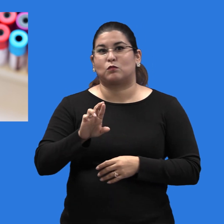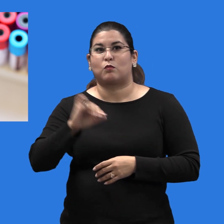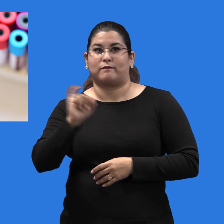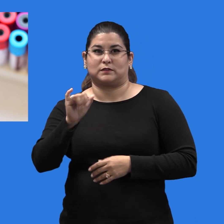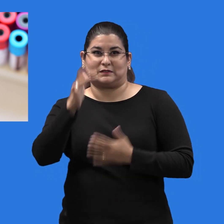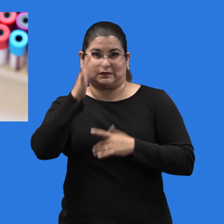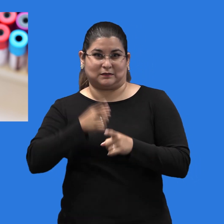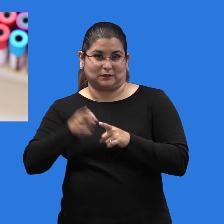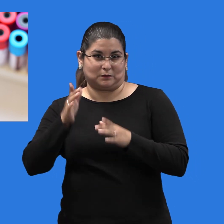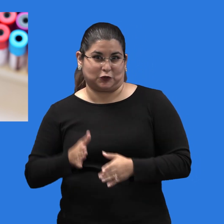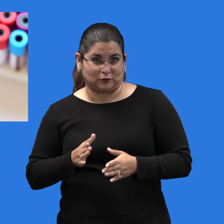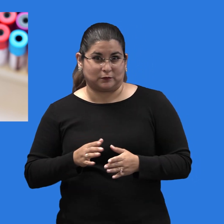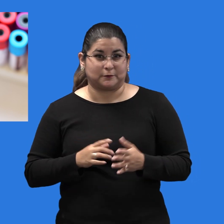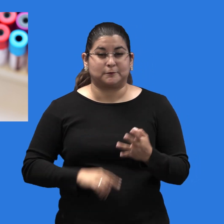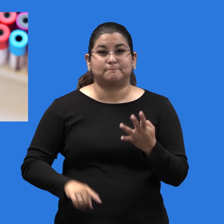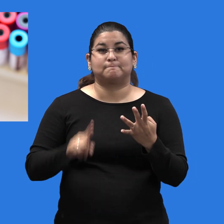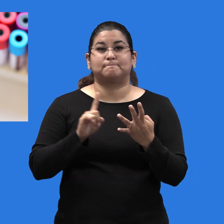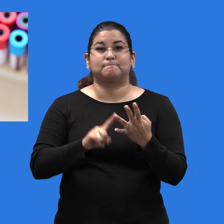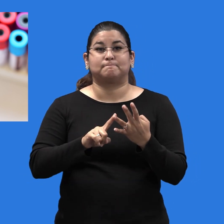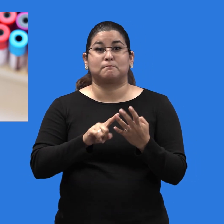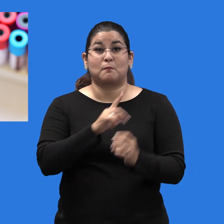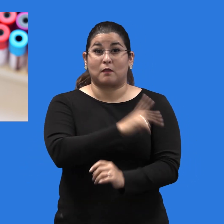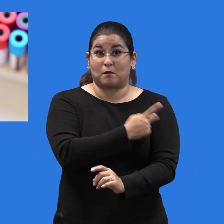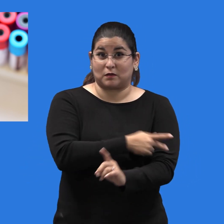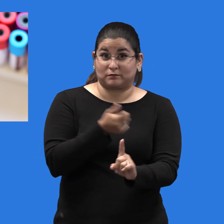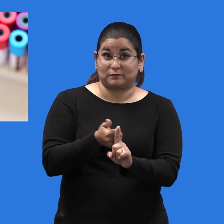infecciosas. El paciente debe estar sobrio.